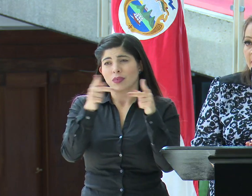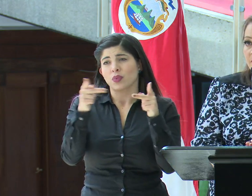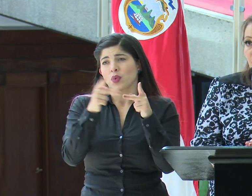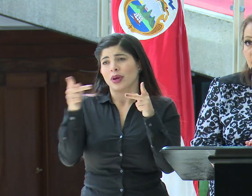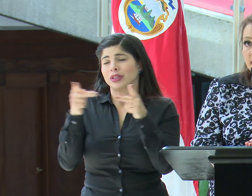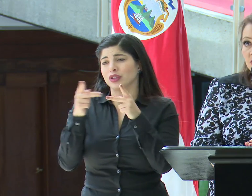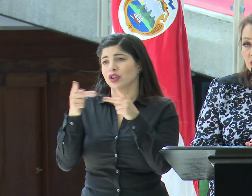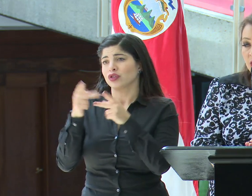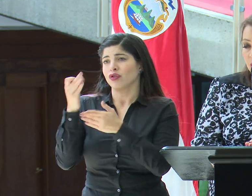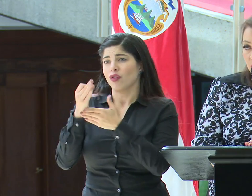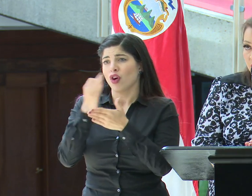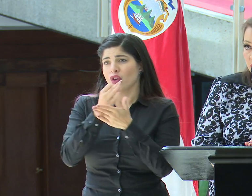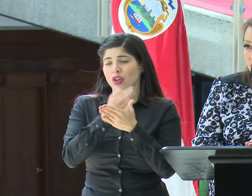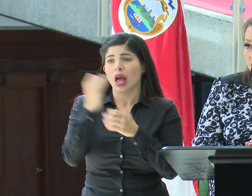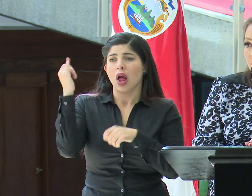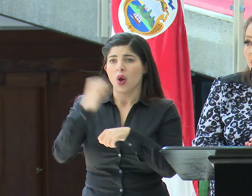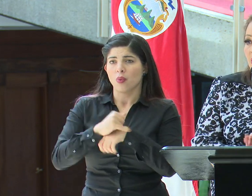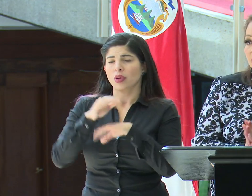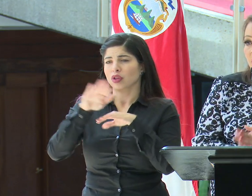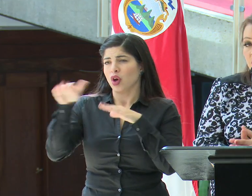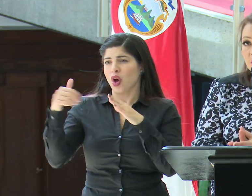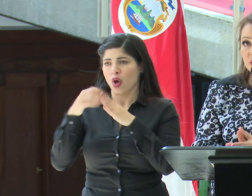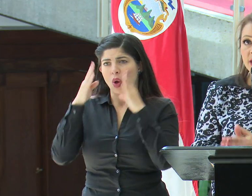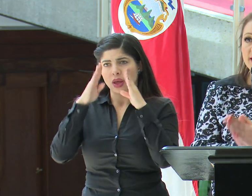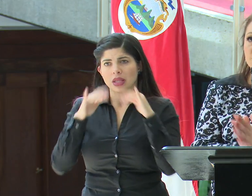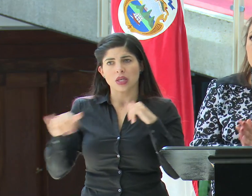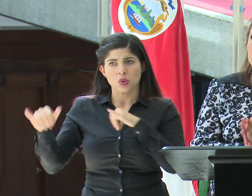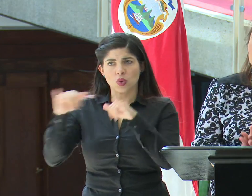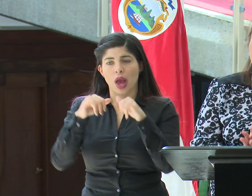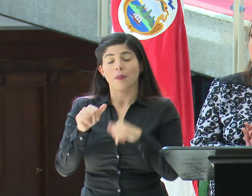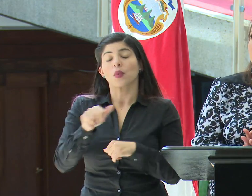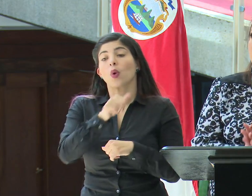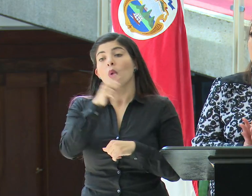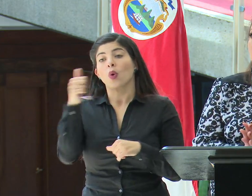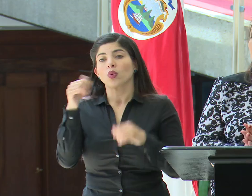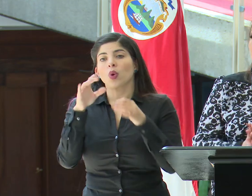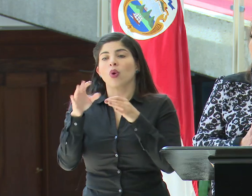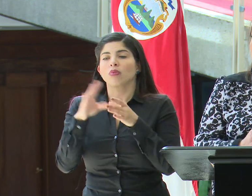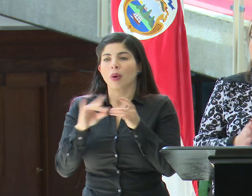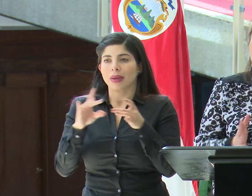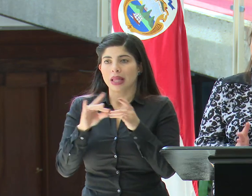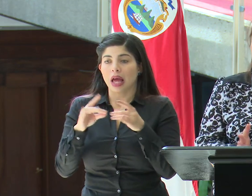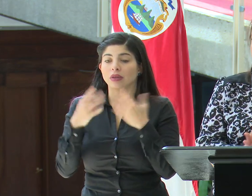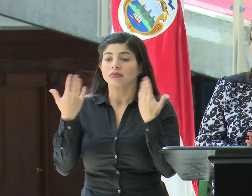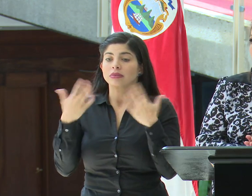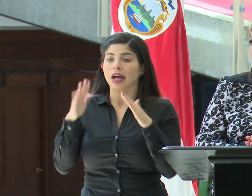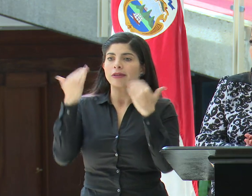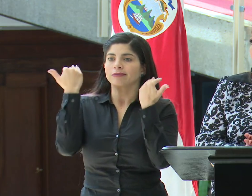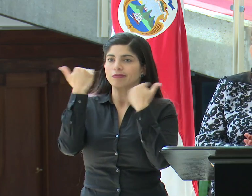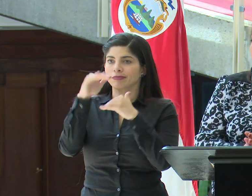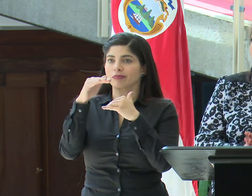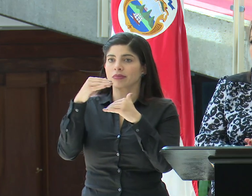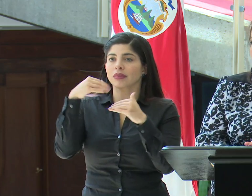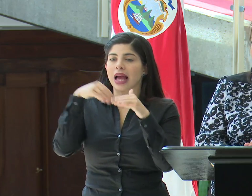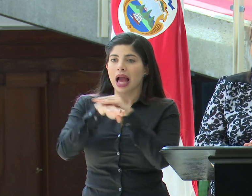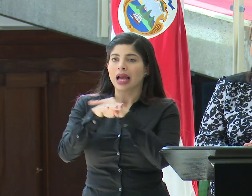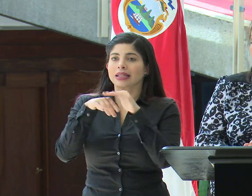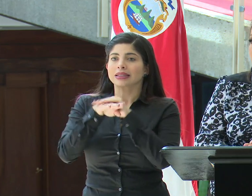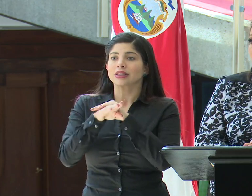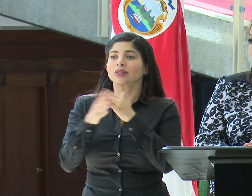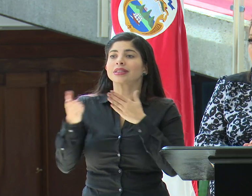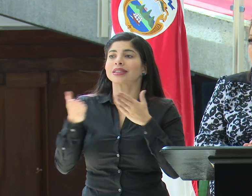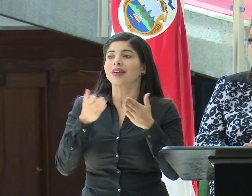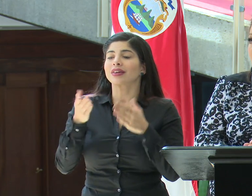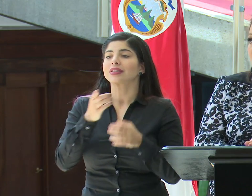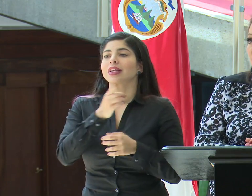fronterizos y aeropuertos. Otra cosa importante es comentar que hemos restringido el acceso también a los servicios